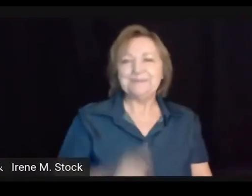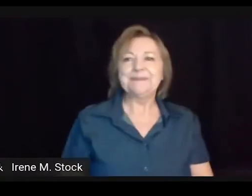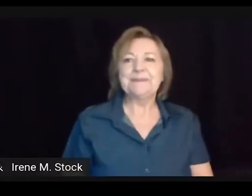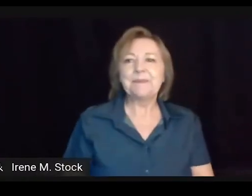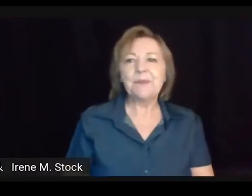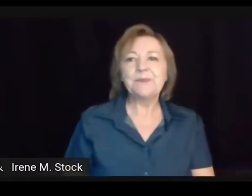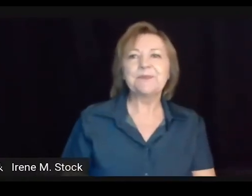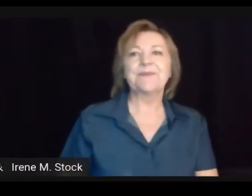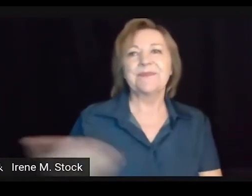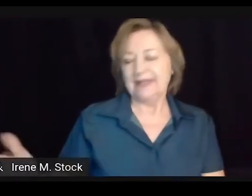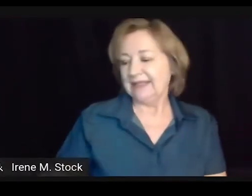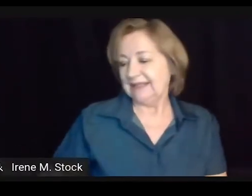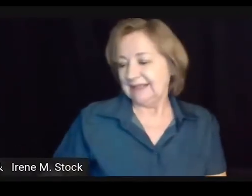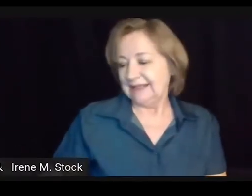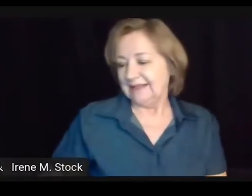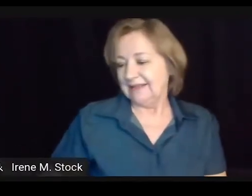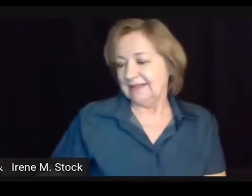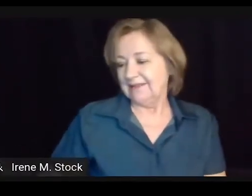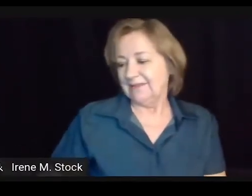complementar, teremos atividade também.